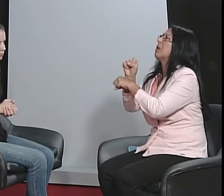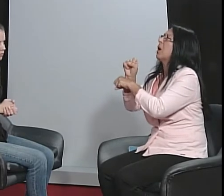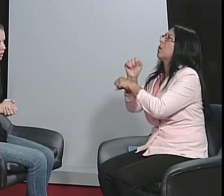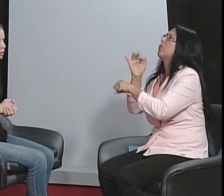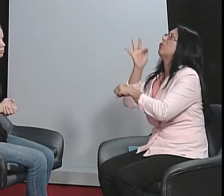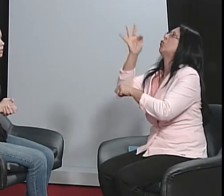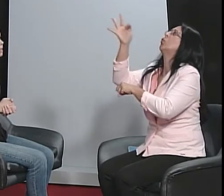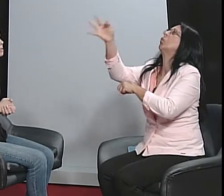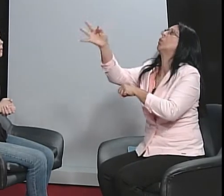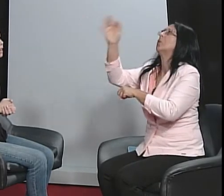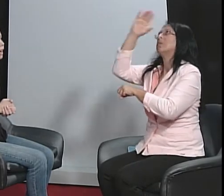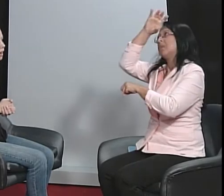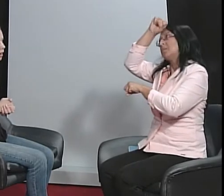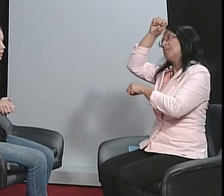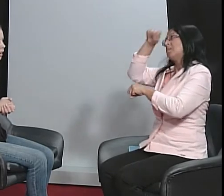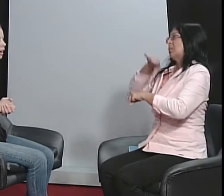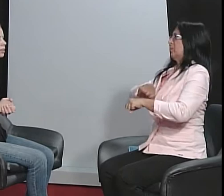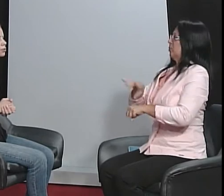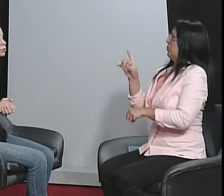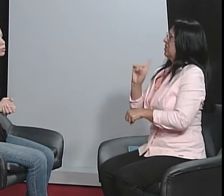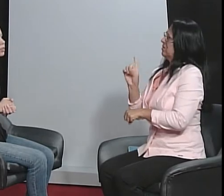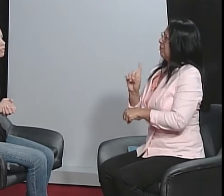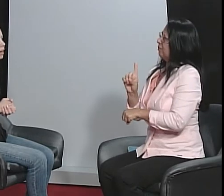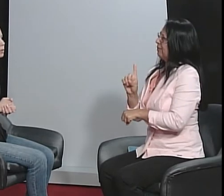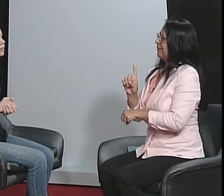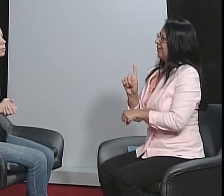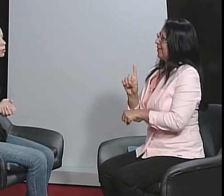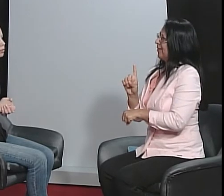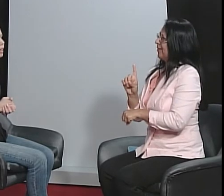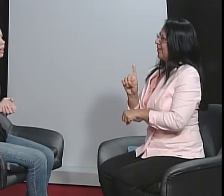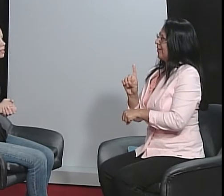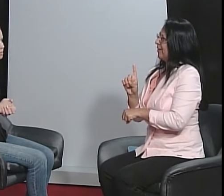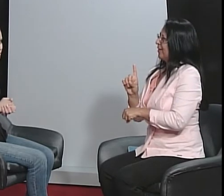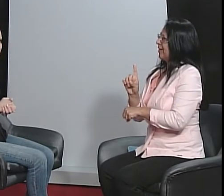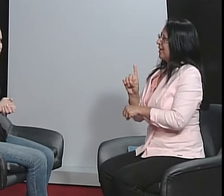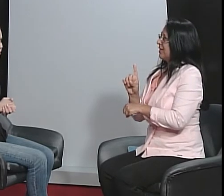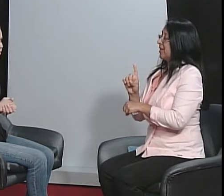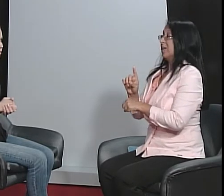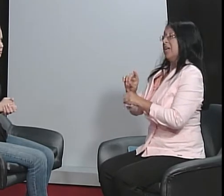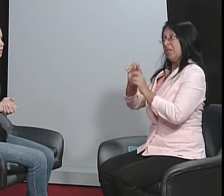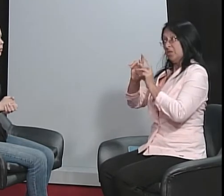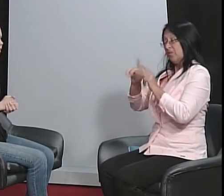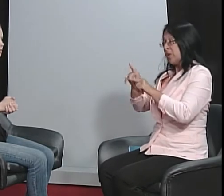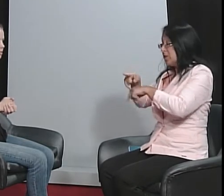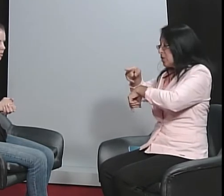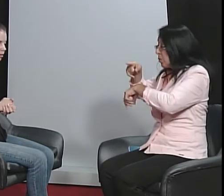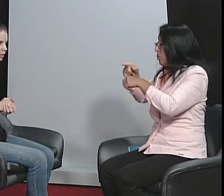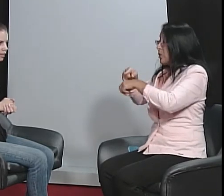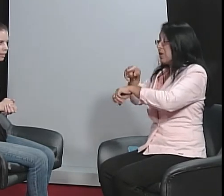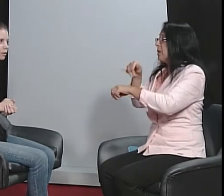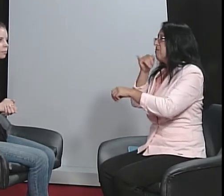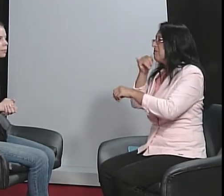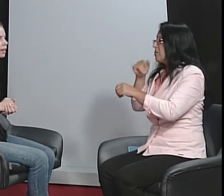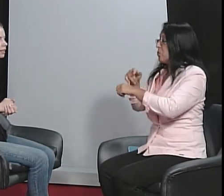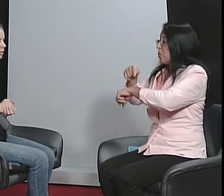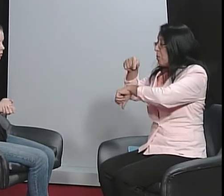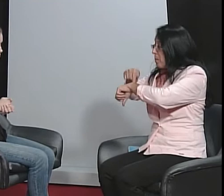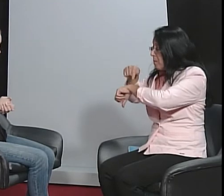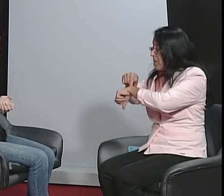Não tem que esperar, ah, no futuro ele vai aprender o português. Não, aquisição da língua, primeira língua, desde